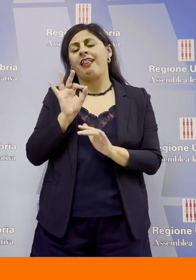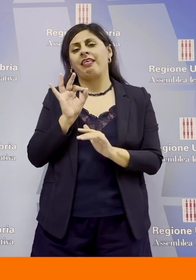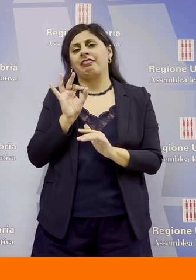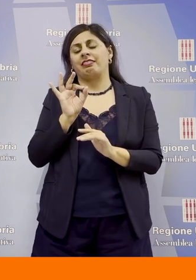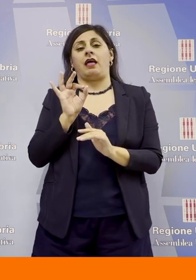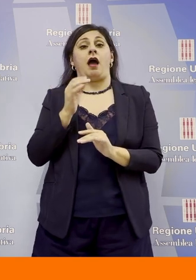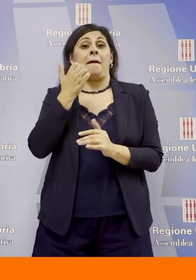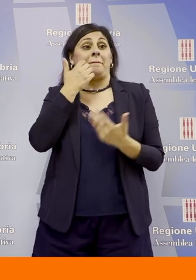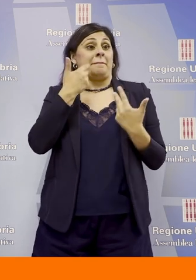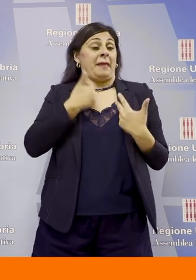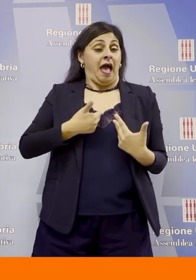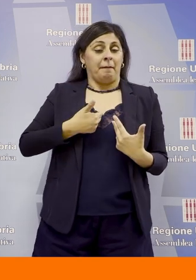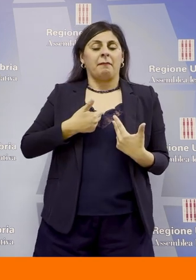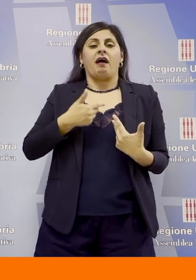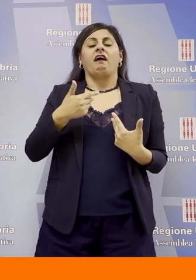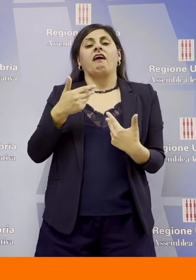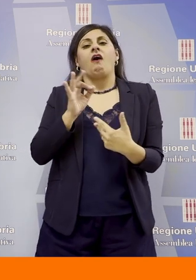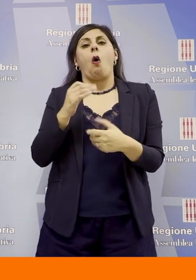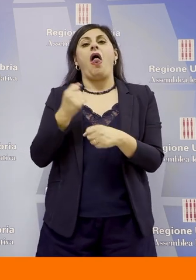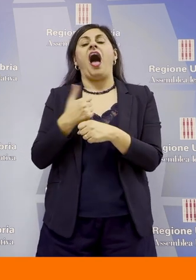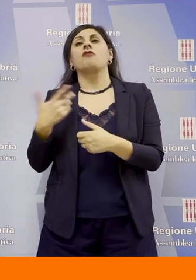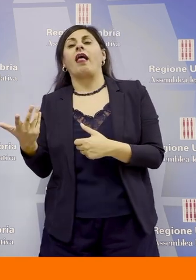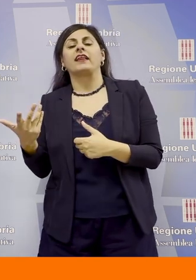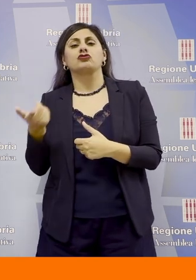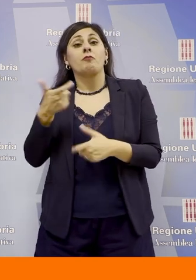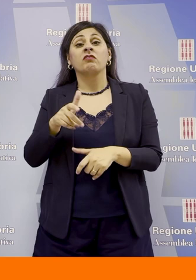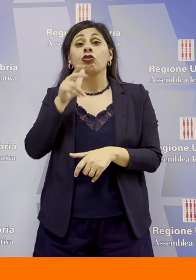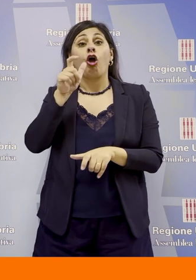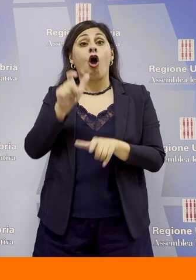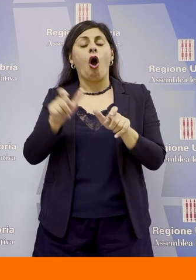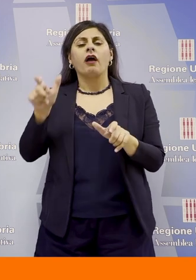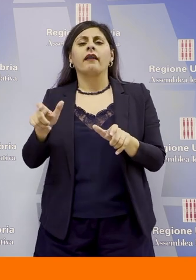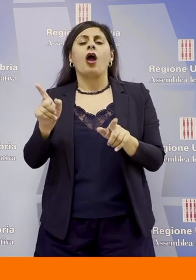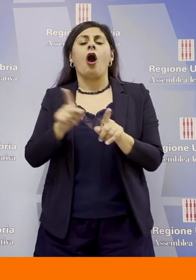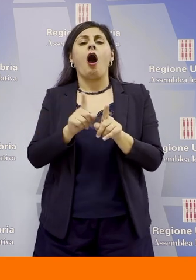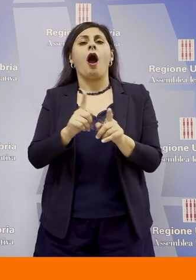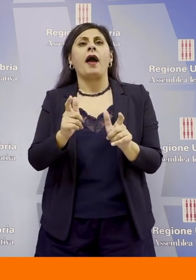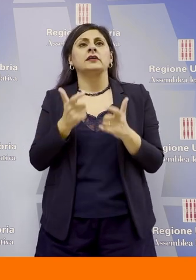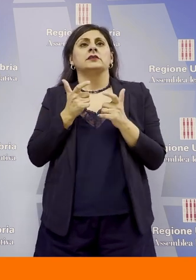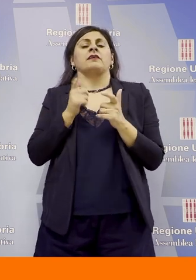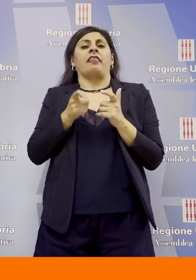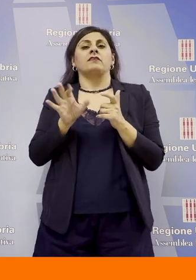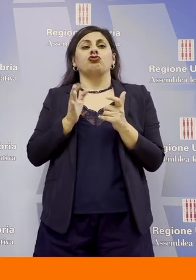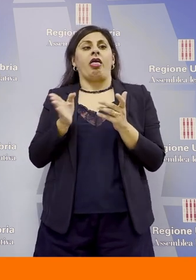essere madri e essere lavoratrici perché le donne non devono essere messe nella condizione